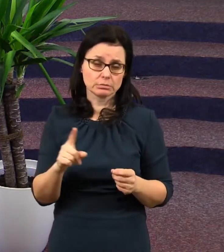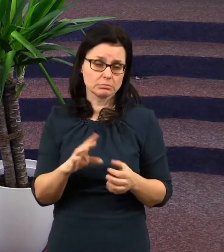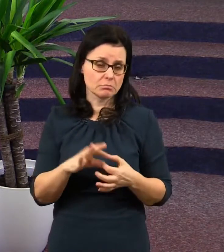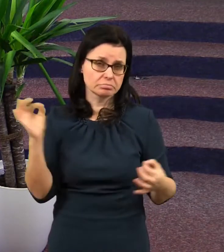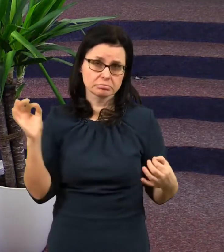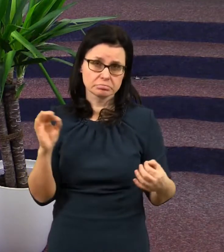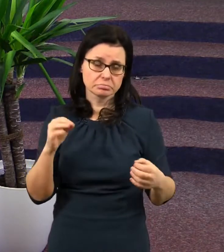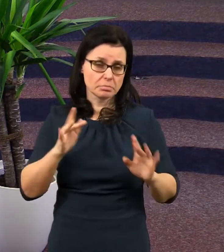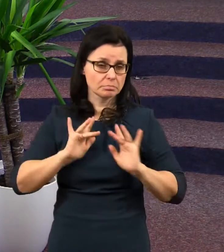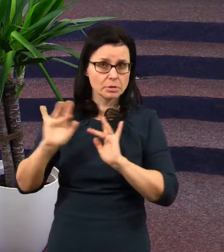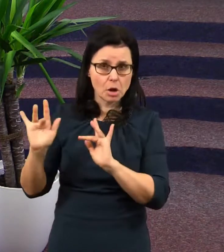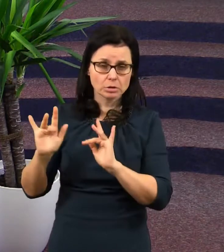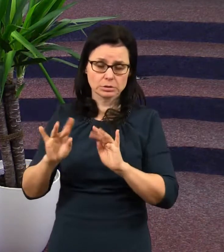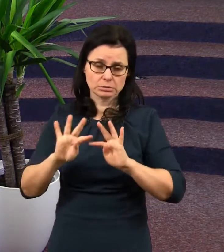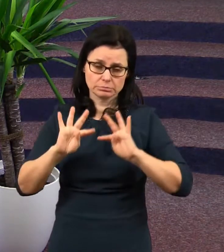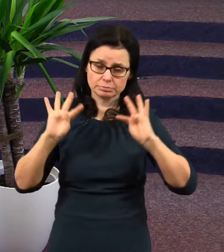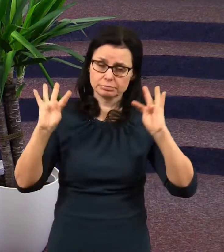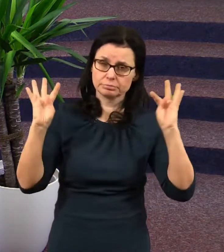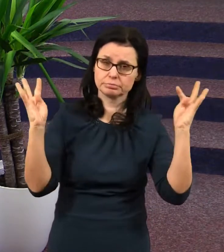budou takový